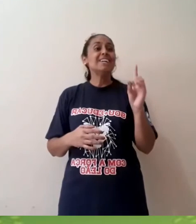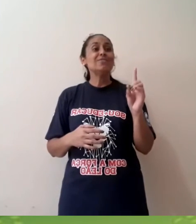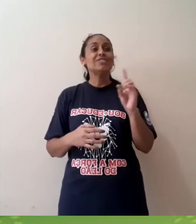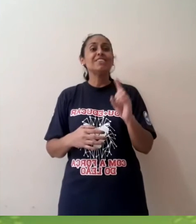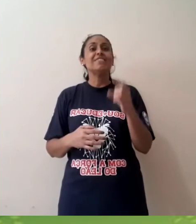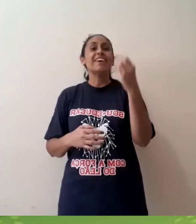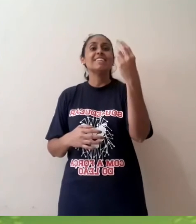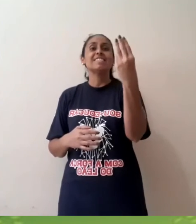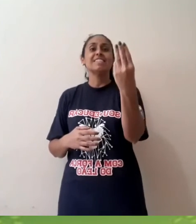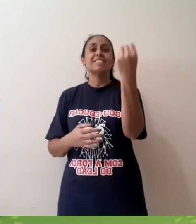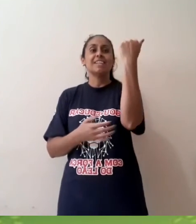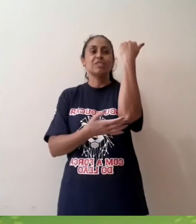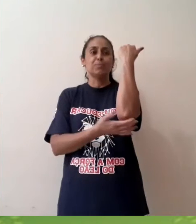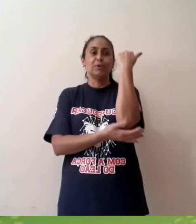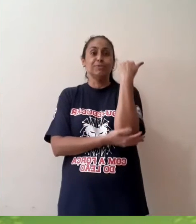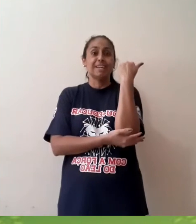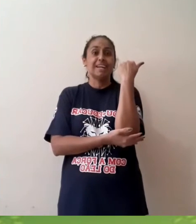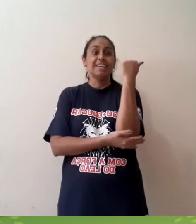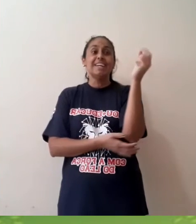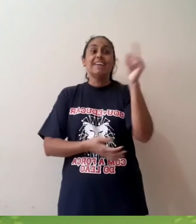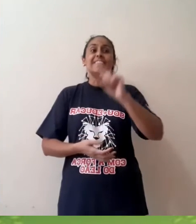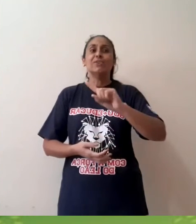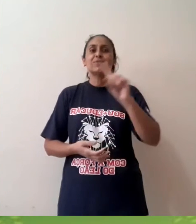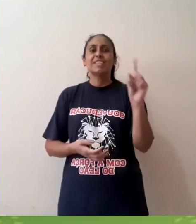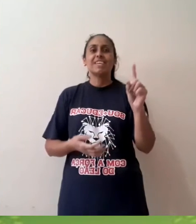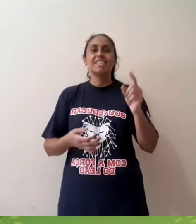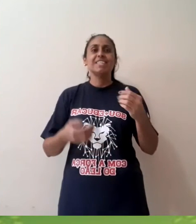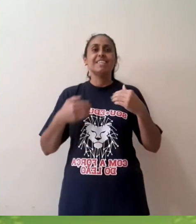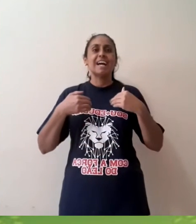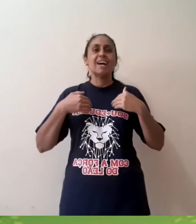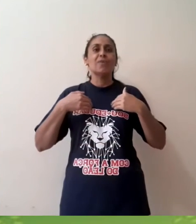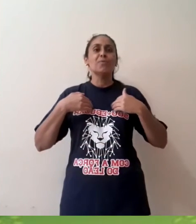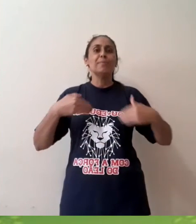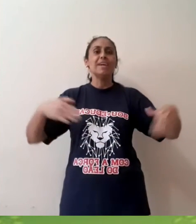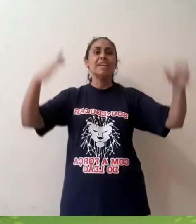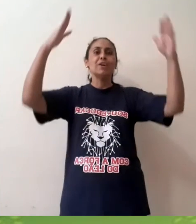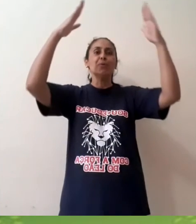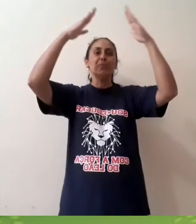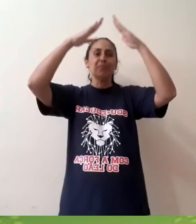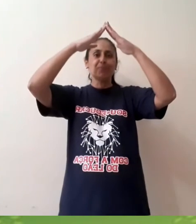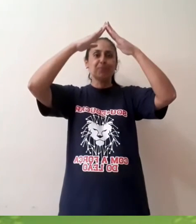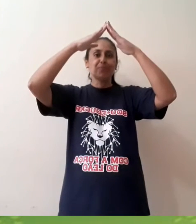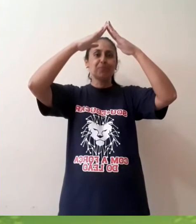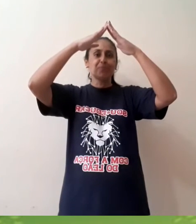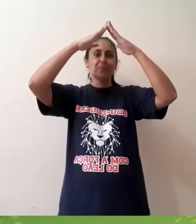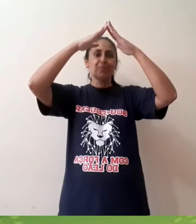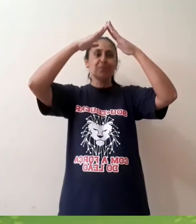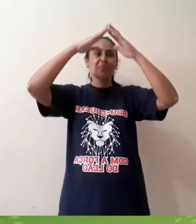não tivesse três pontas, não seria o meu.